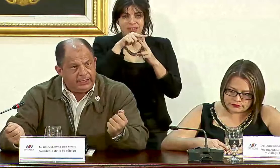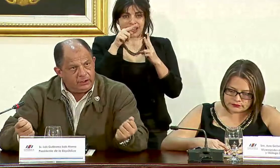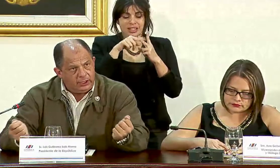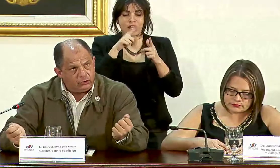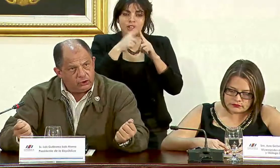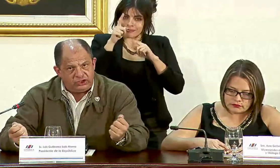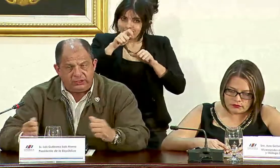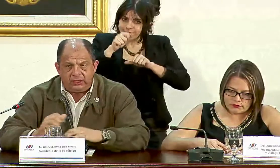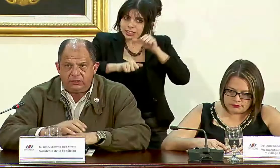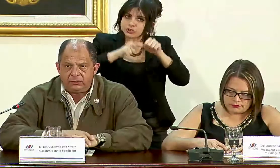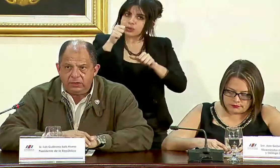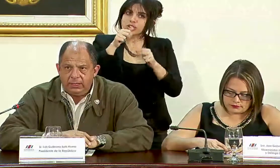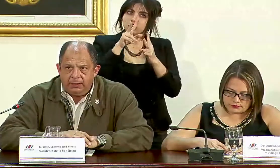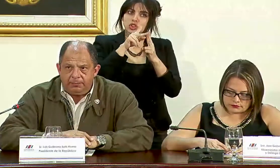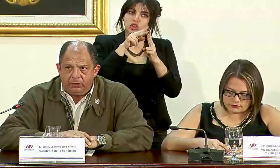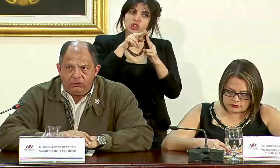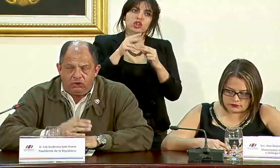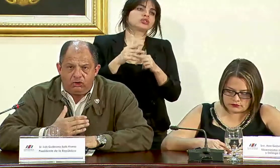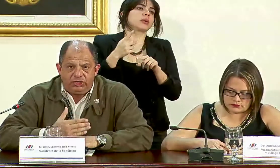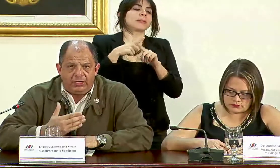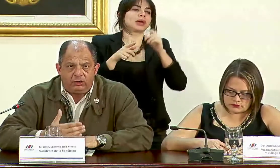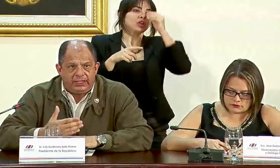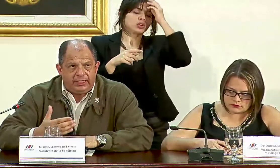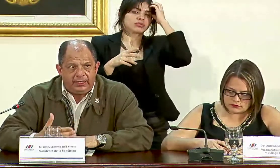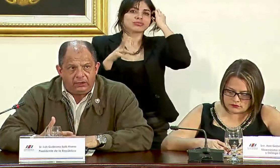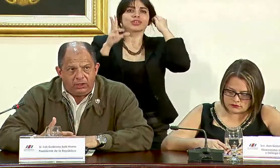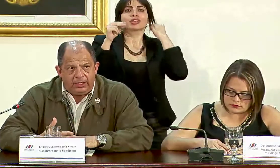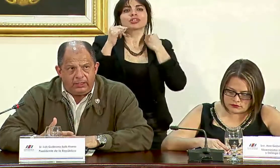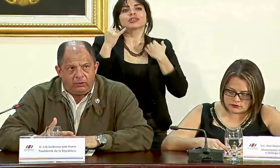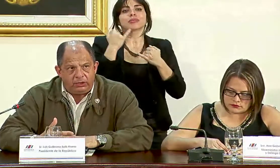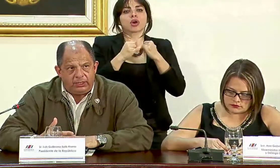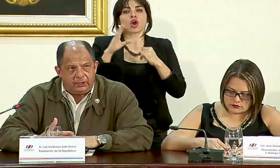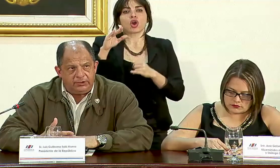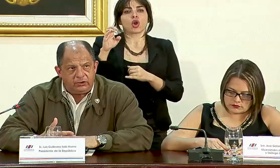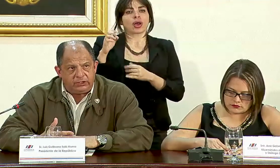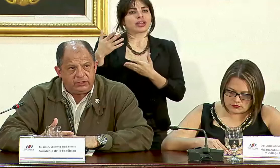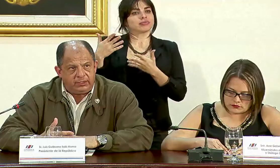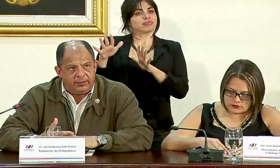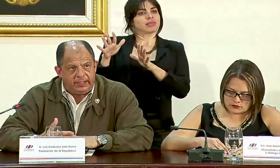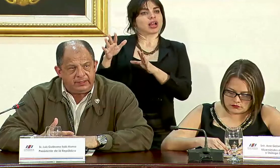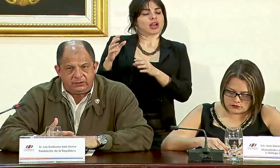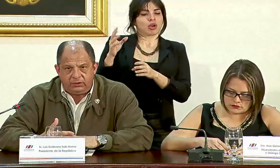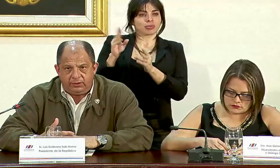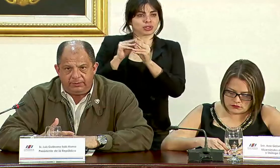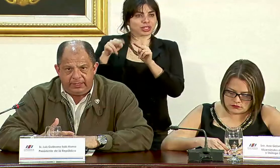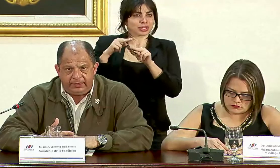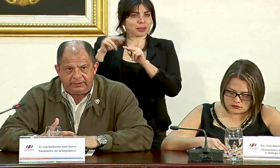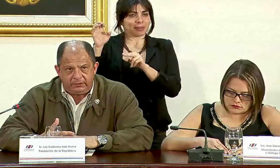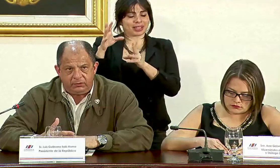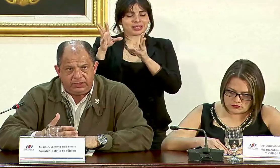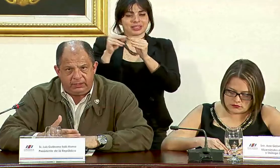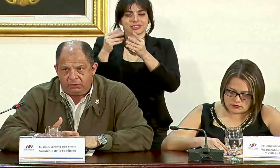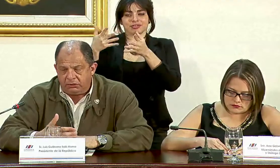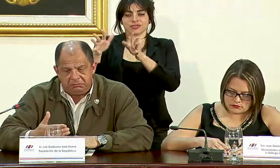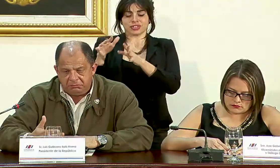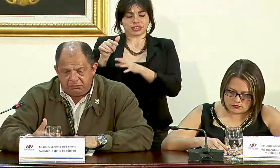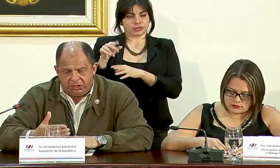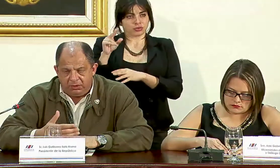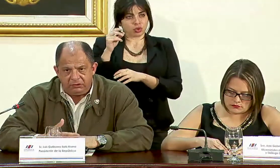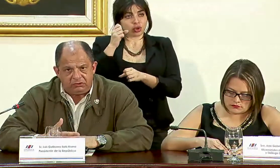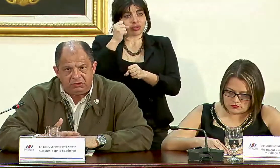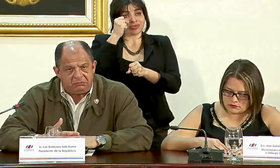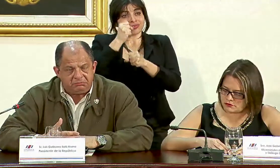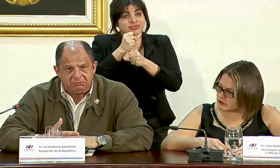en los dos sentidos pero no se agota en el COE la labor de la Comisión Nacional de Emergencias don Iván Brenes cuya labor